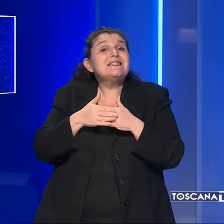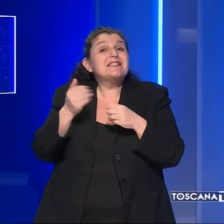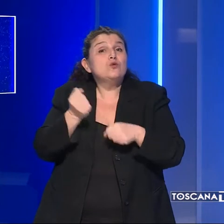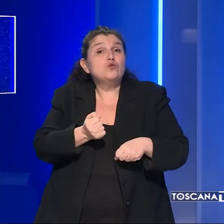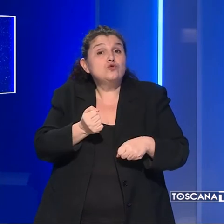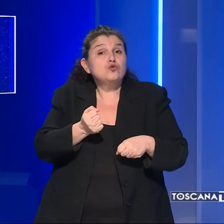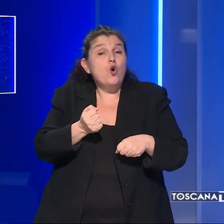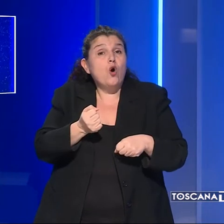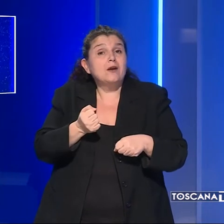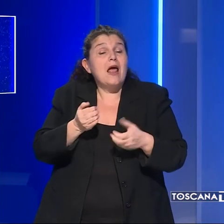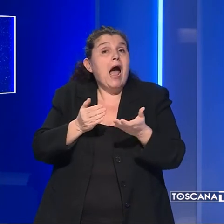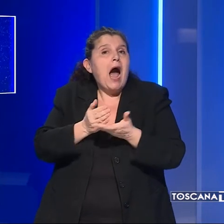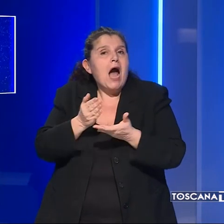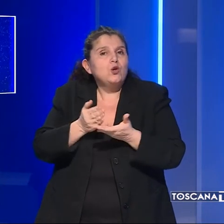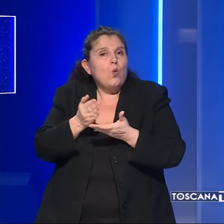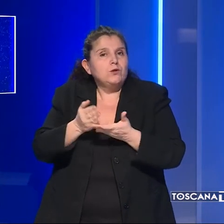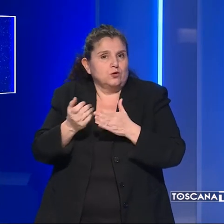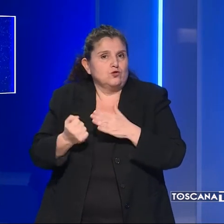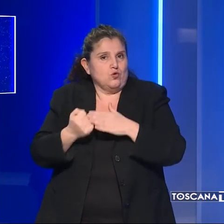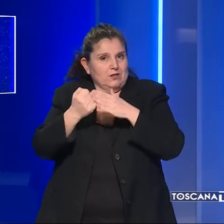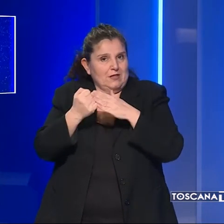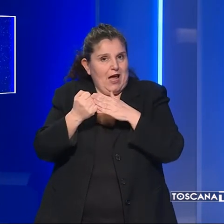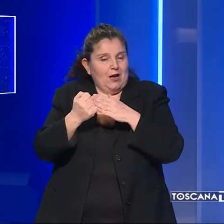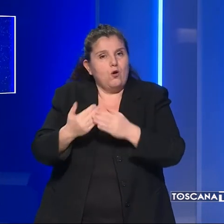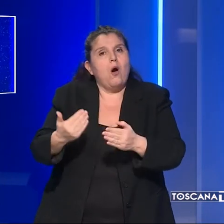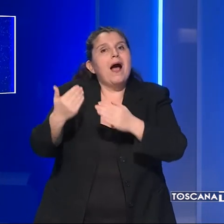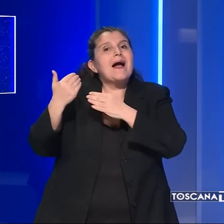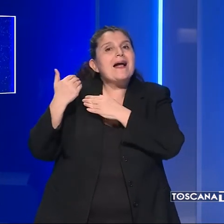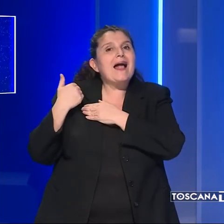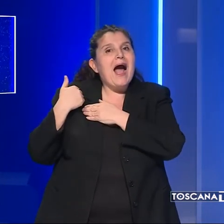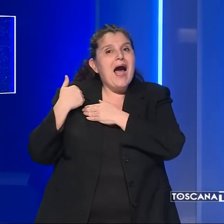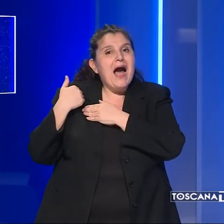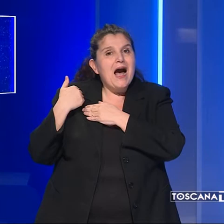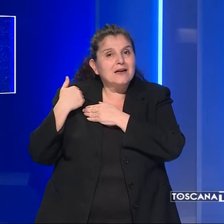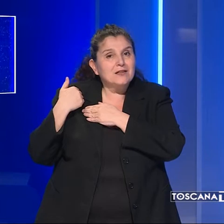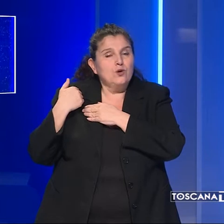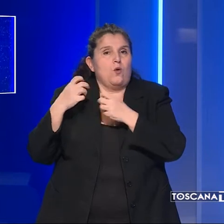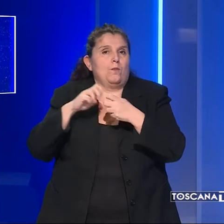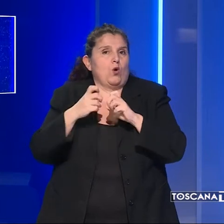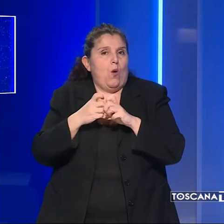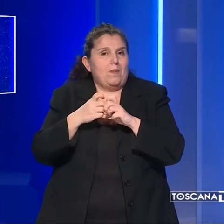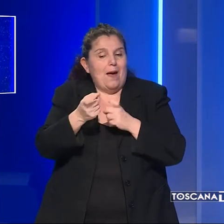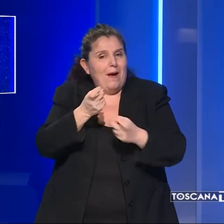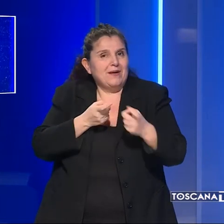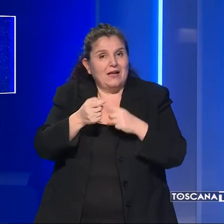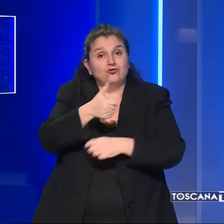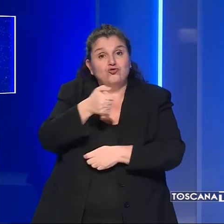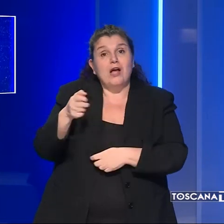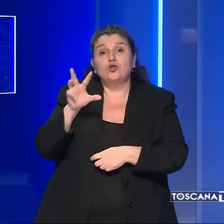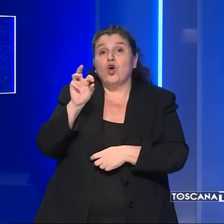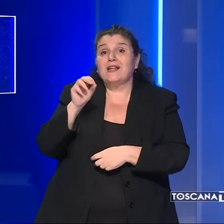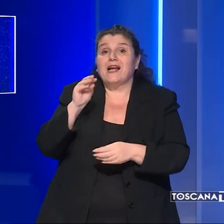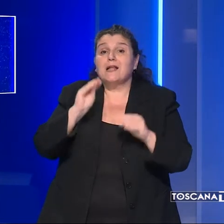il loro necessario apporto e si facciano carico anch'esse del problema, circa 130